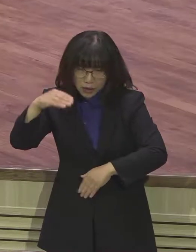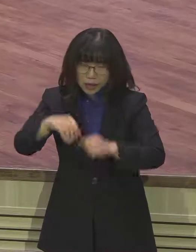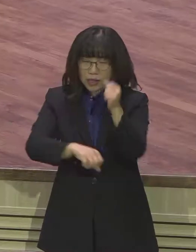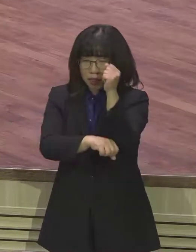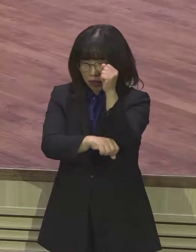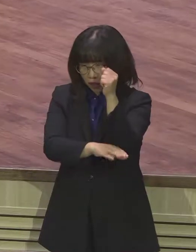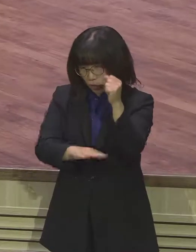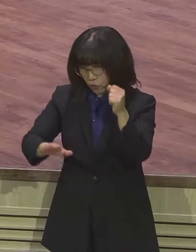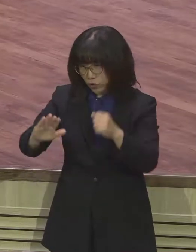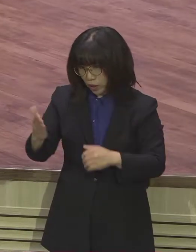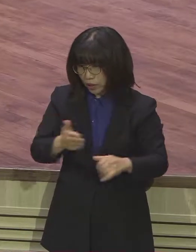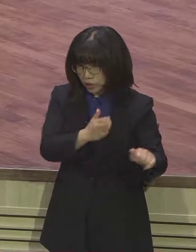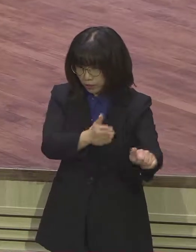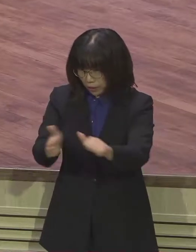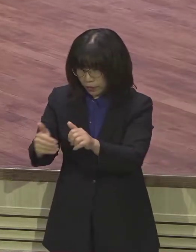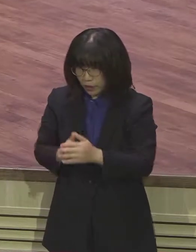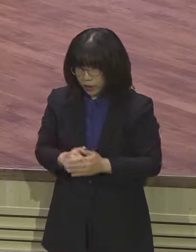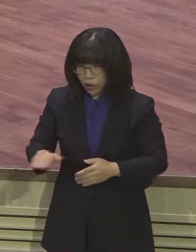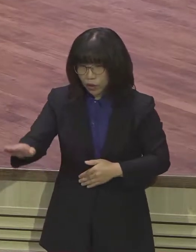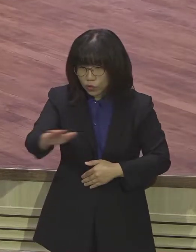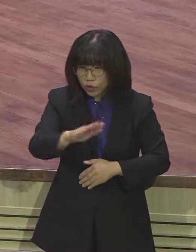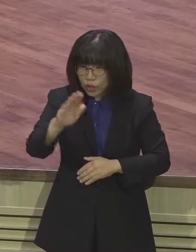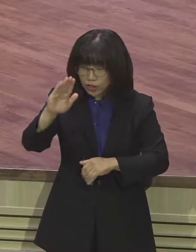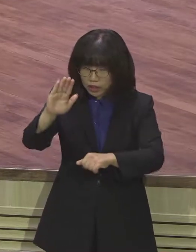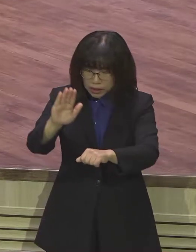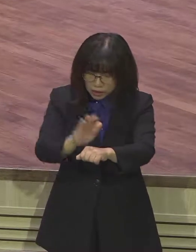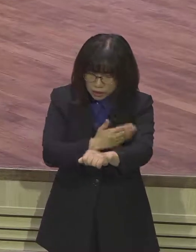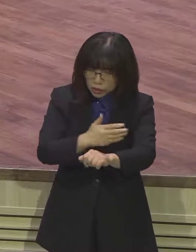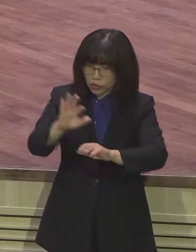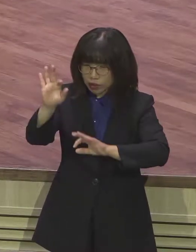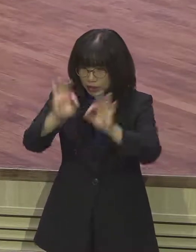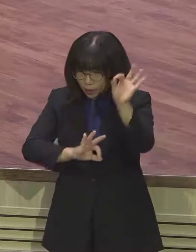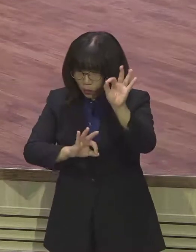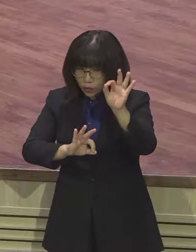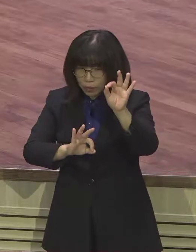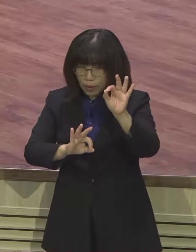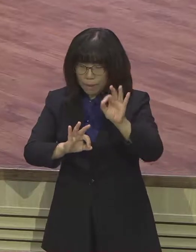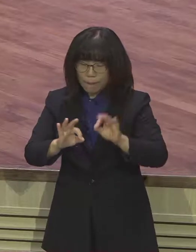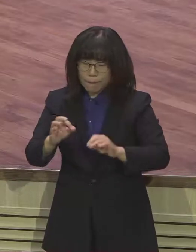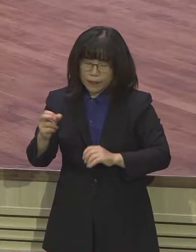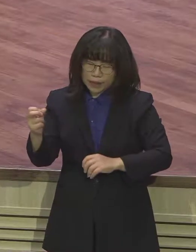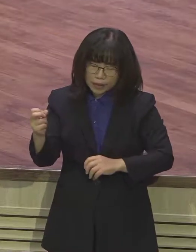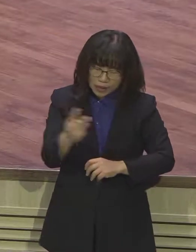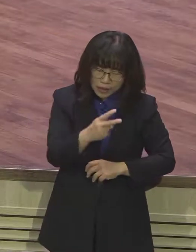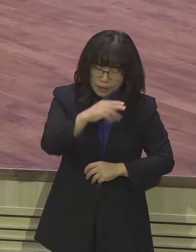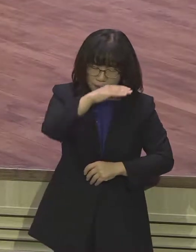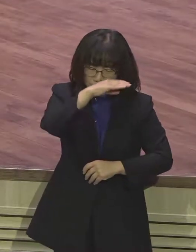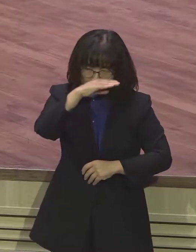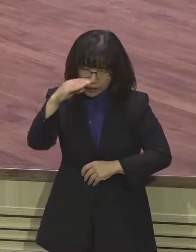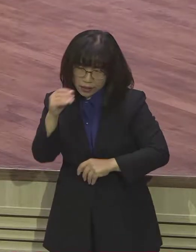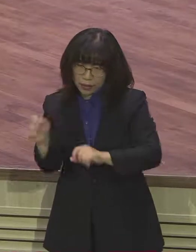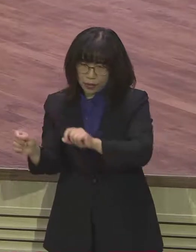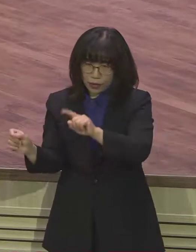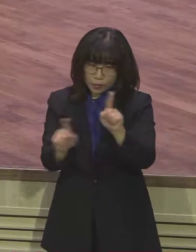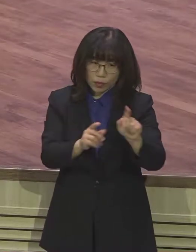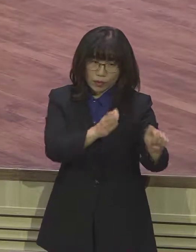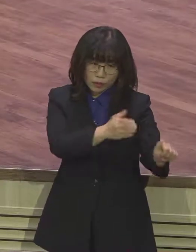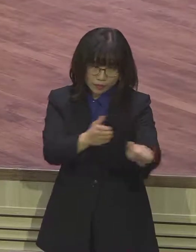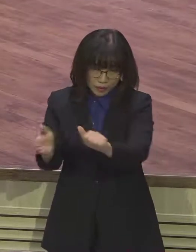있으면 우리가 시정하고 바로 잡아 나가는 것입니다. 그러나 안타깝게도 우리는 말씀의 다림줄을 따라가는 것이 아니라 이 시대